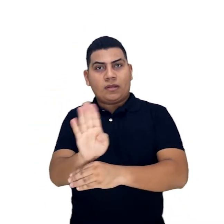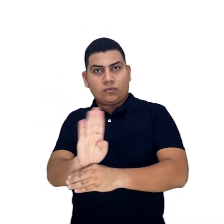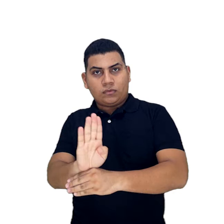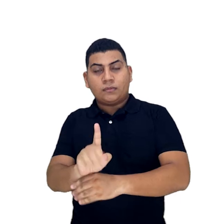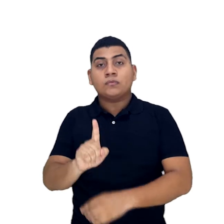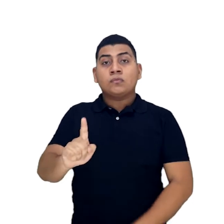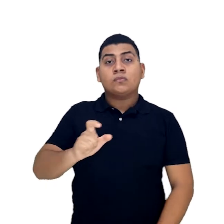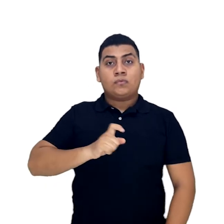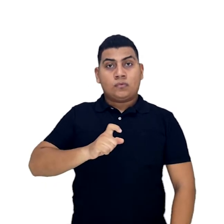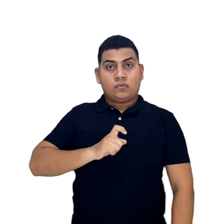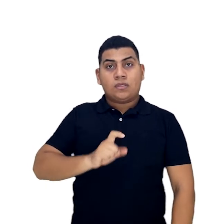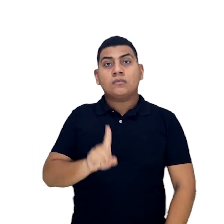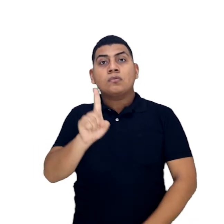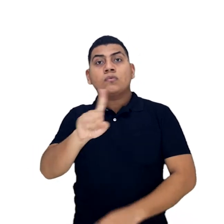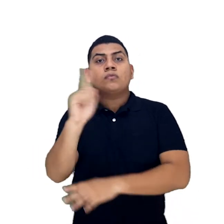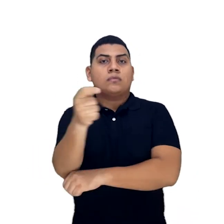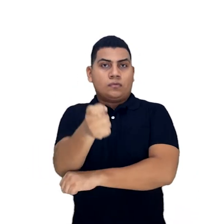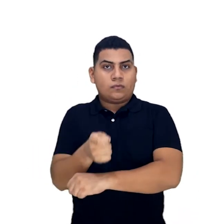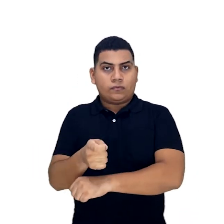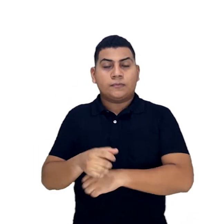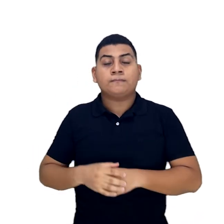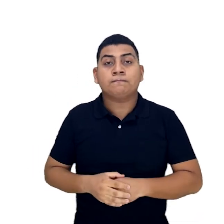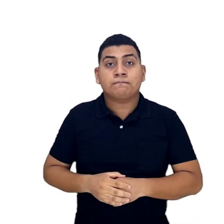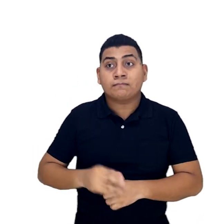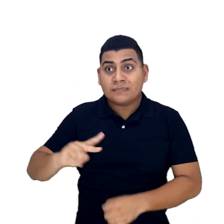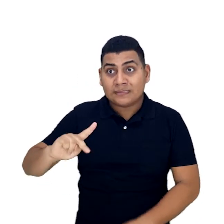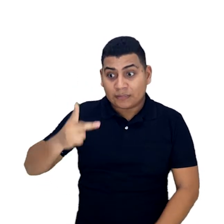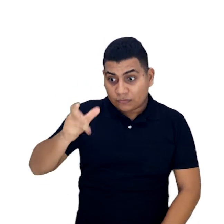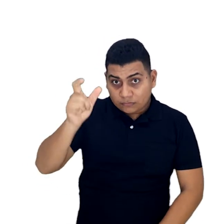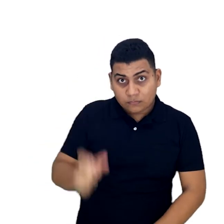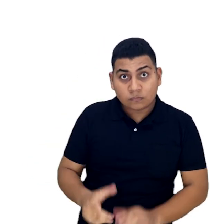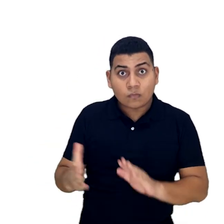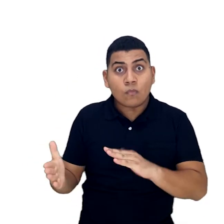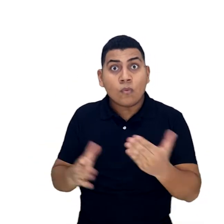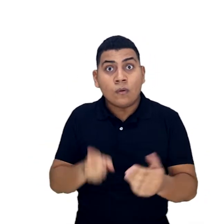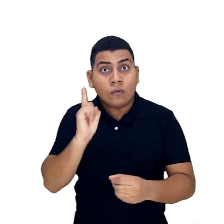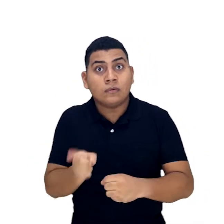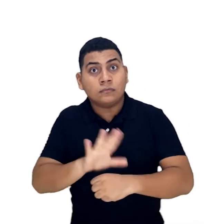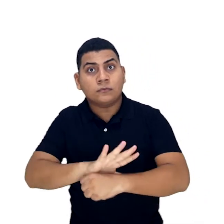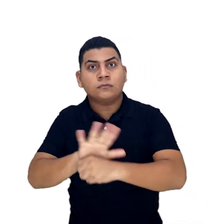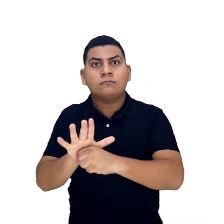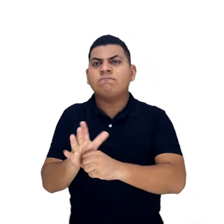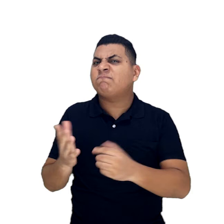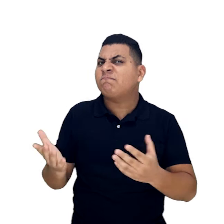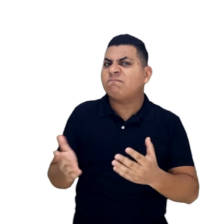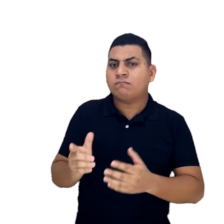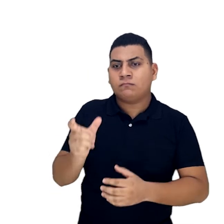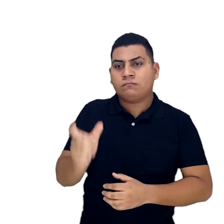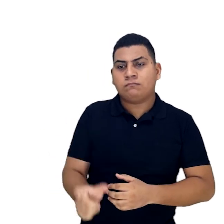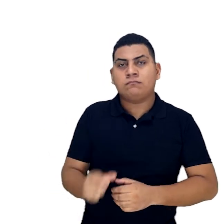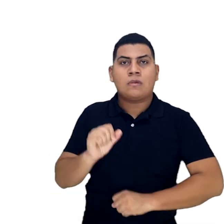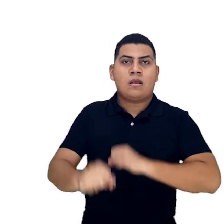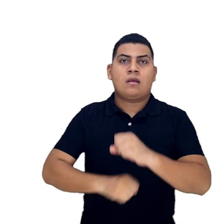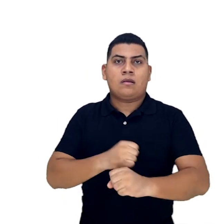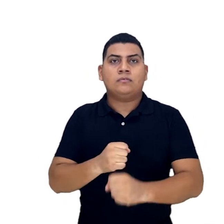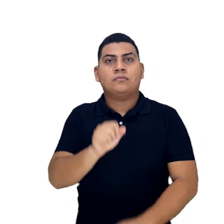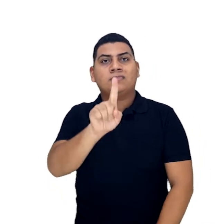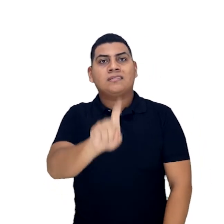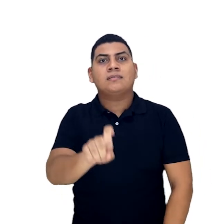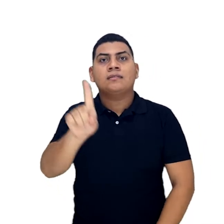Betulia, 1 en Corozal y 1 en San Onofre. El segundo fallecimiento a causa de COVID-19